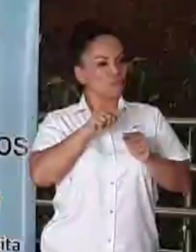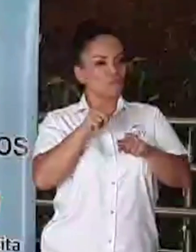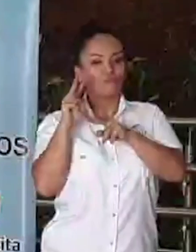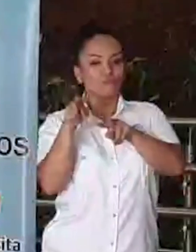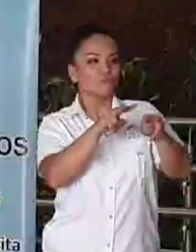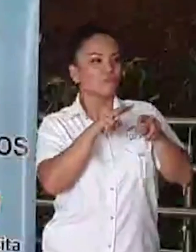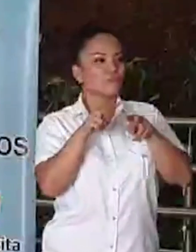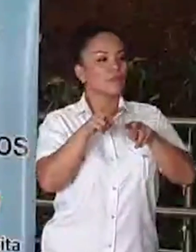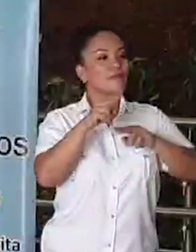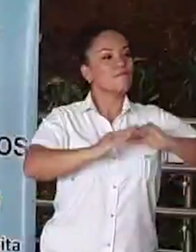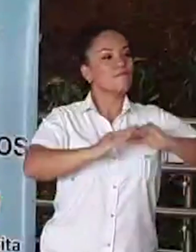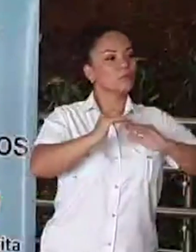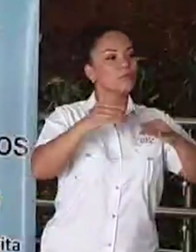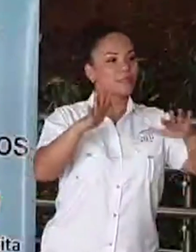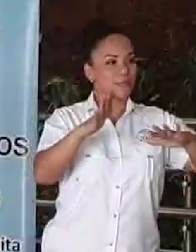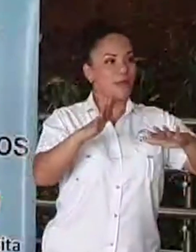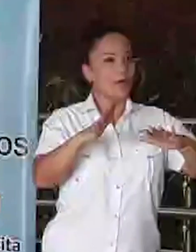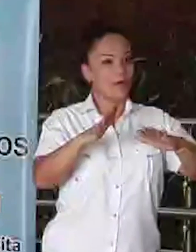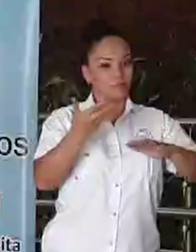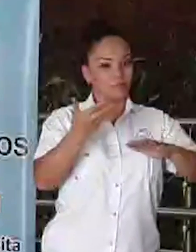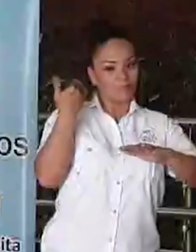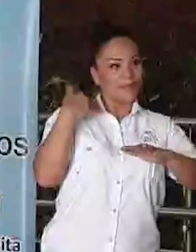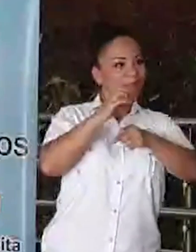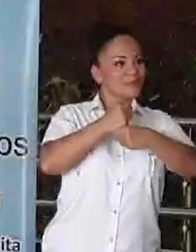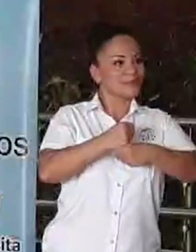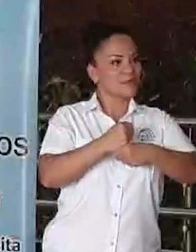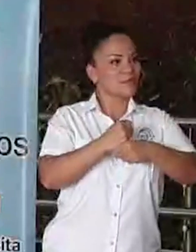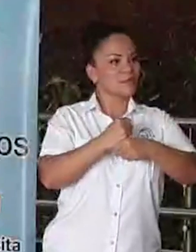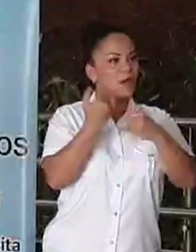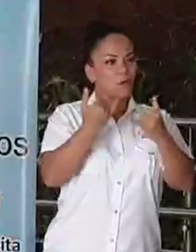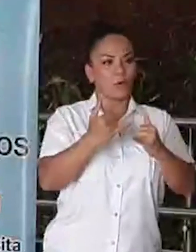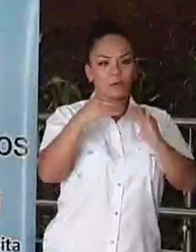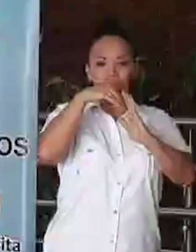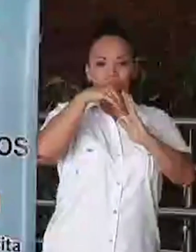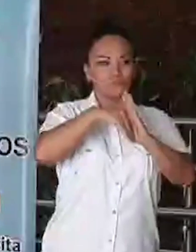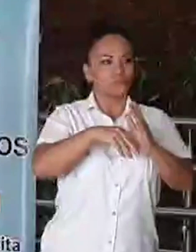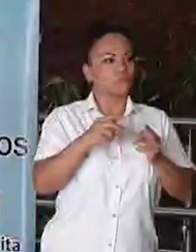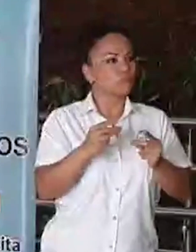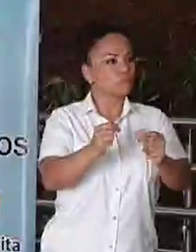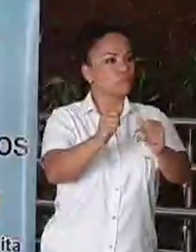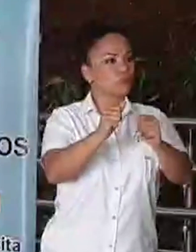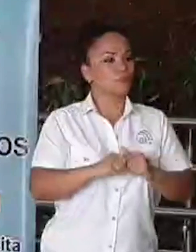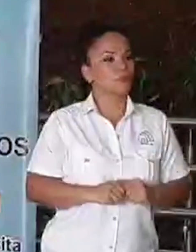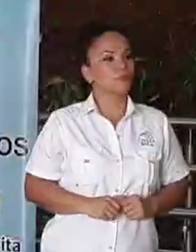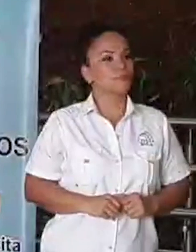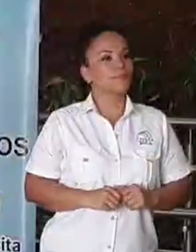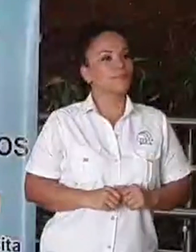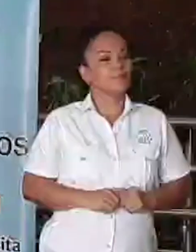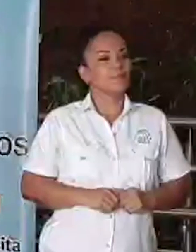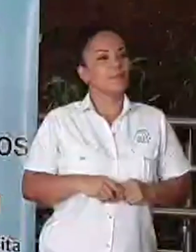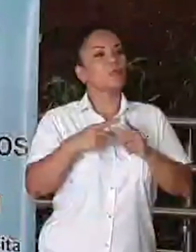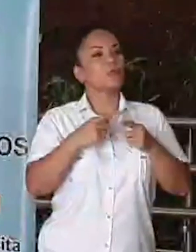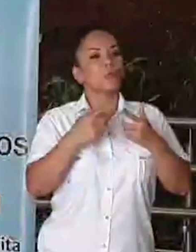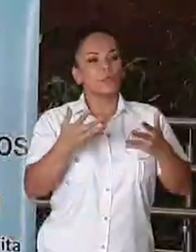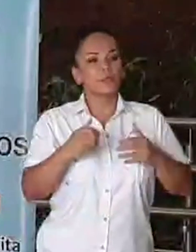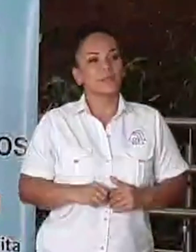infraestructura ya construida se está deteriorando de manera rápida. Entonces,